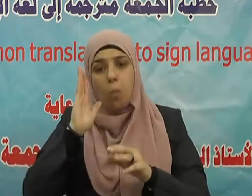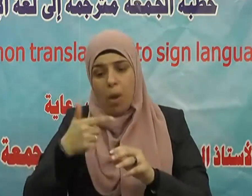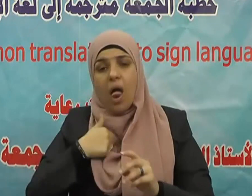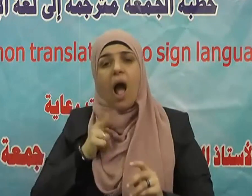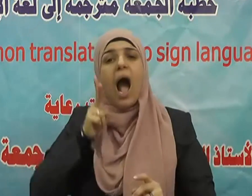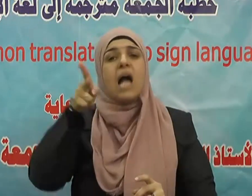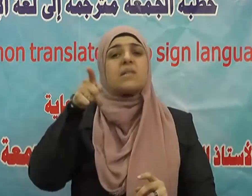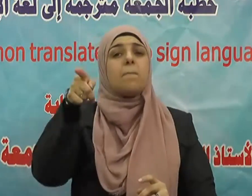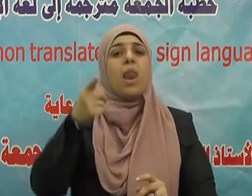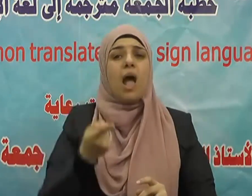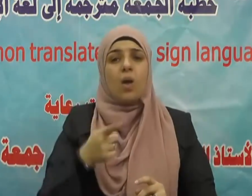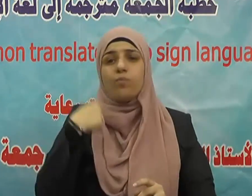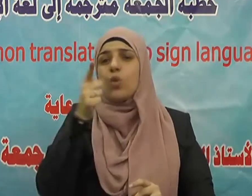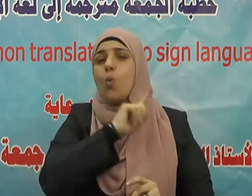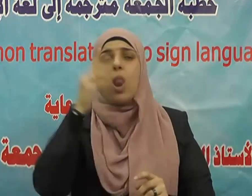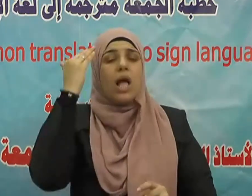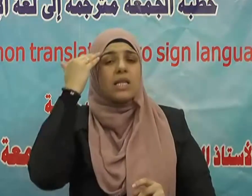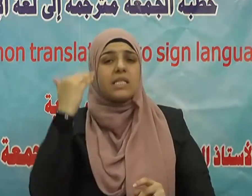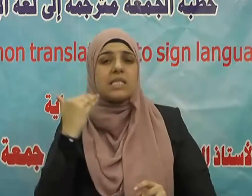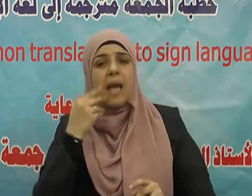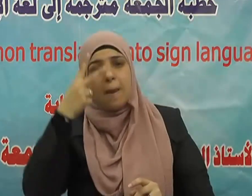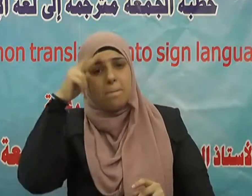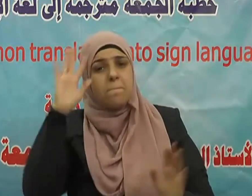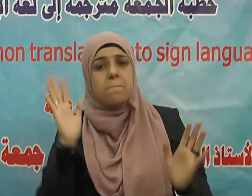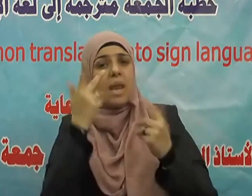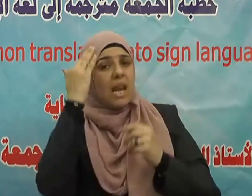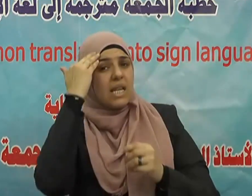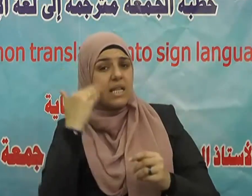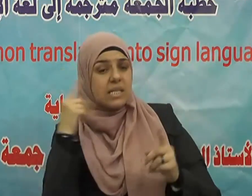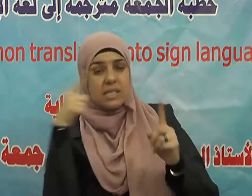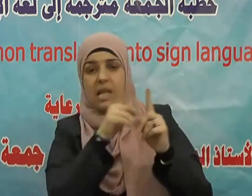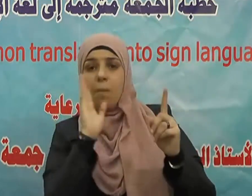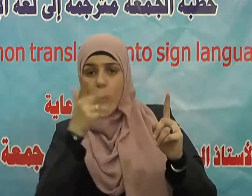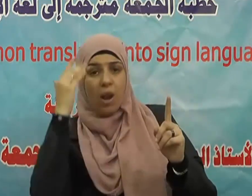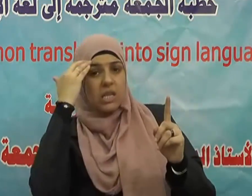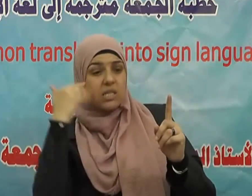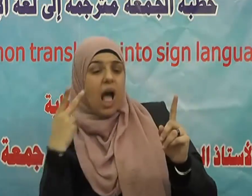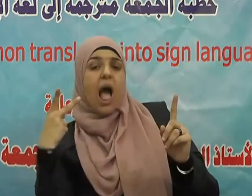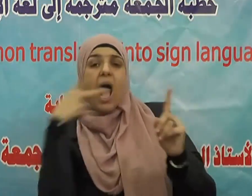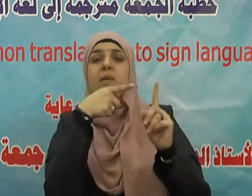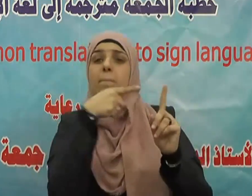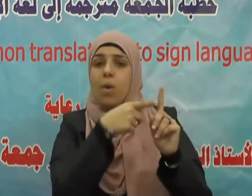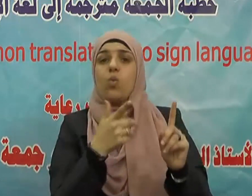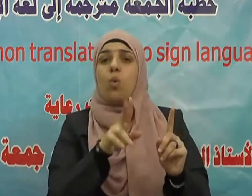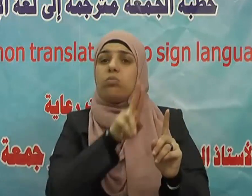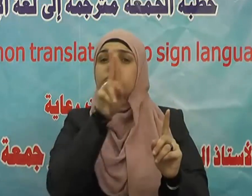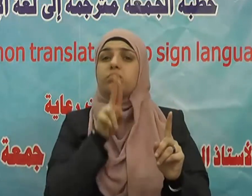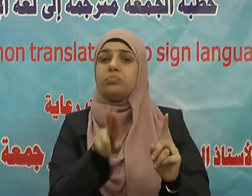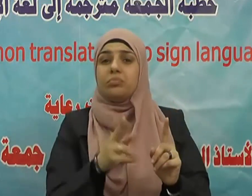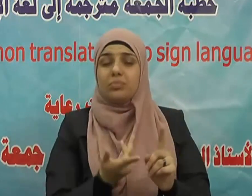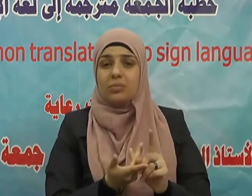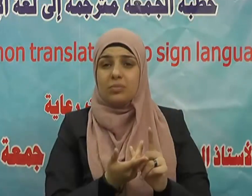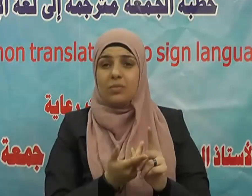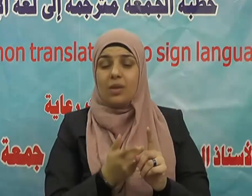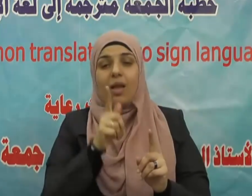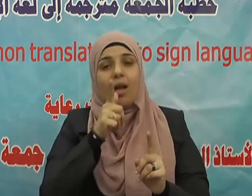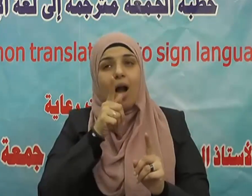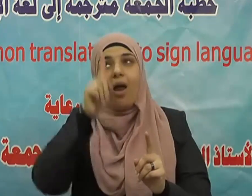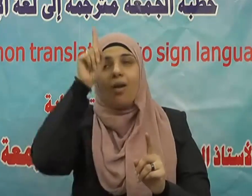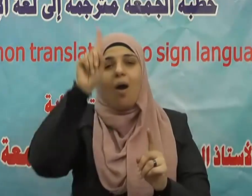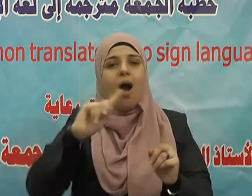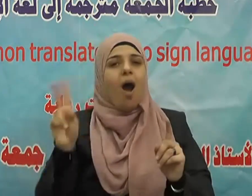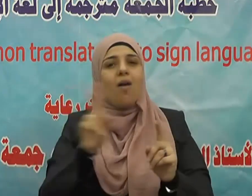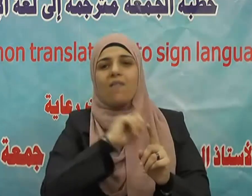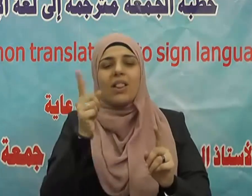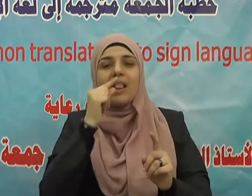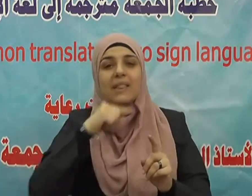فنزلت الذين يلمزون المطوعين من المؤمنين في الصدقات والذين